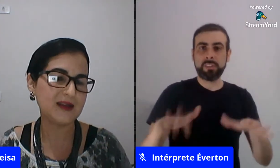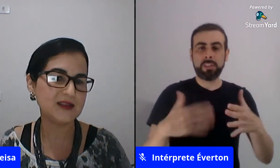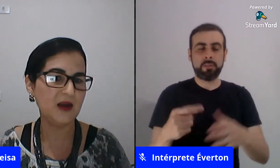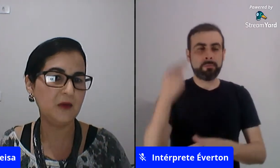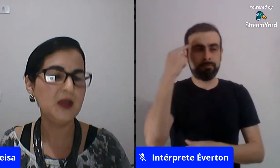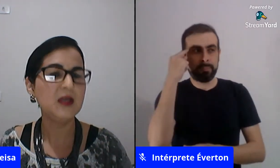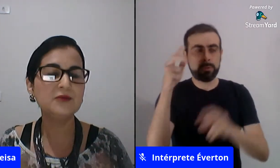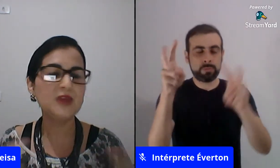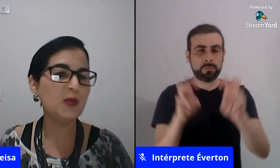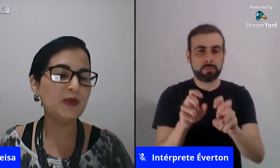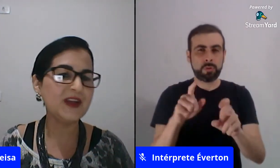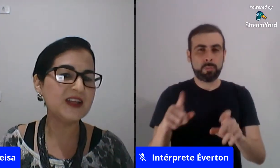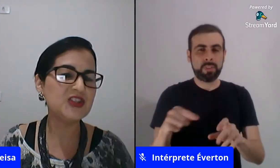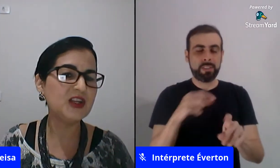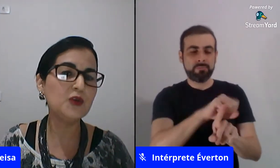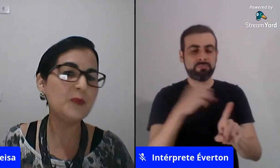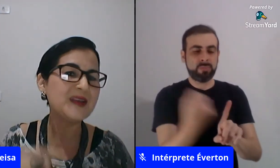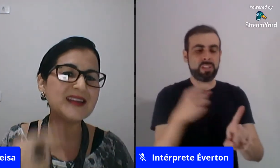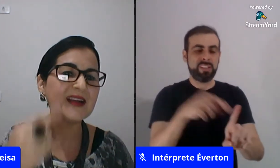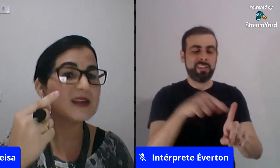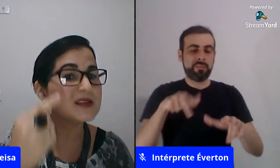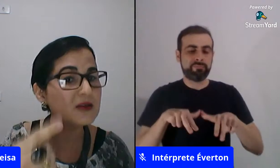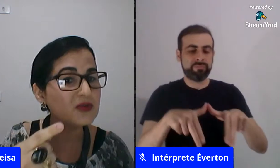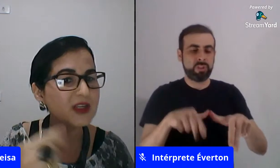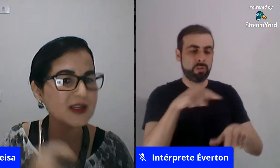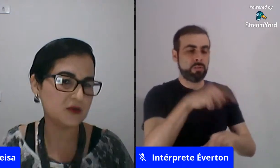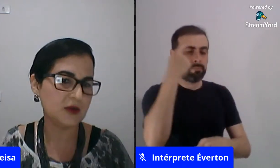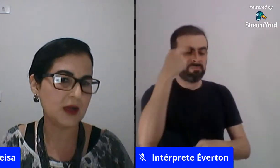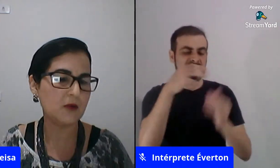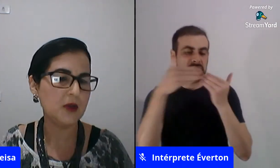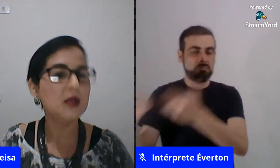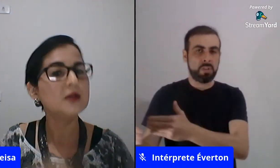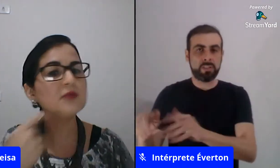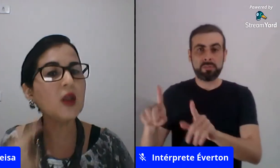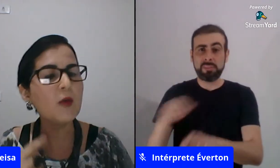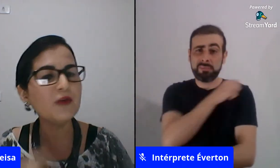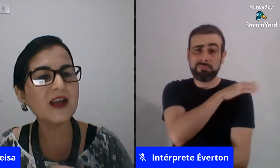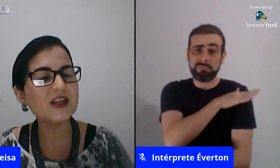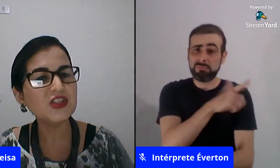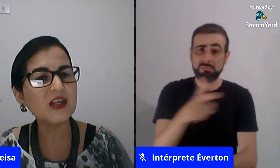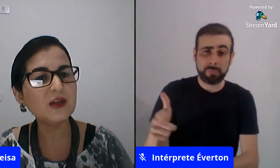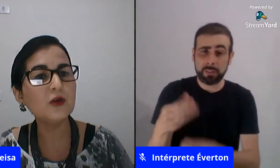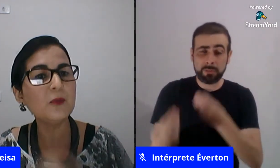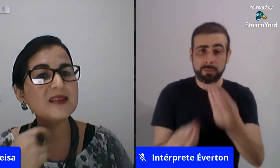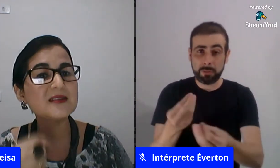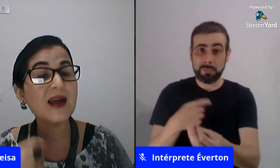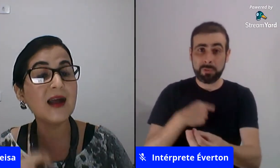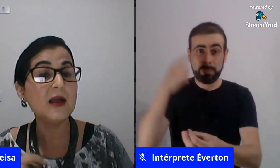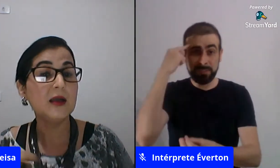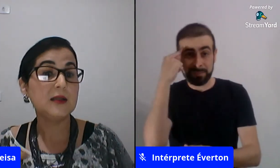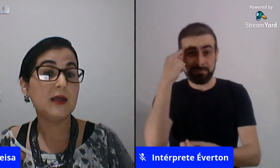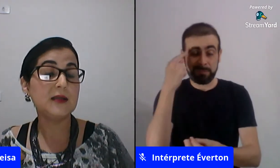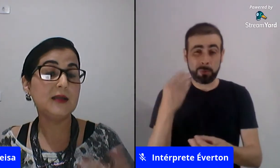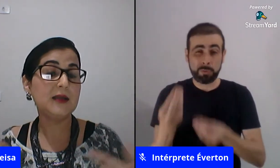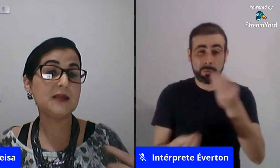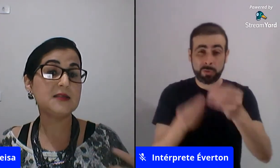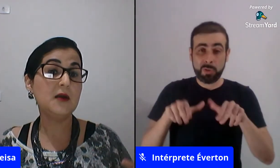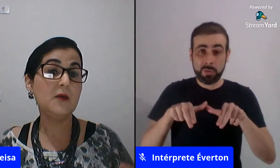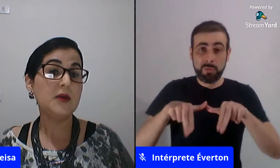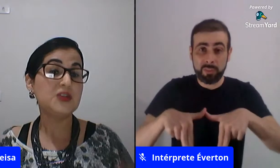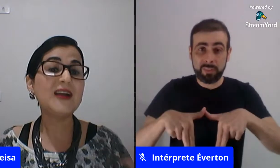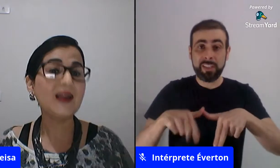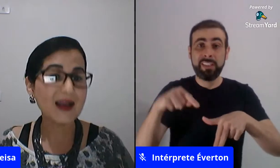racial não tem como eu falar de gênero e não pensar na questão geracional não tem como eu falar de gênero e não pensar na